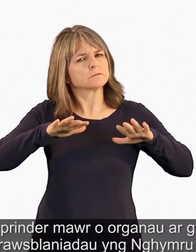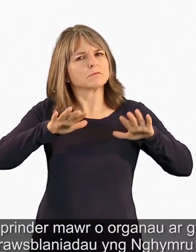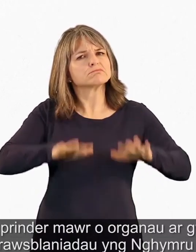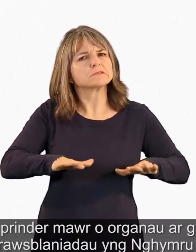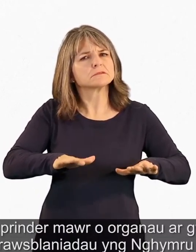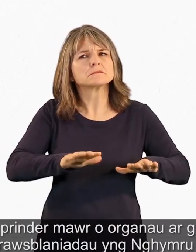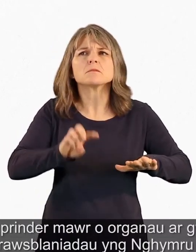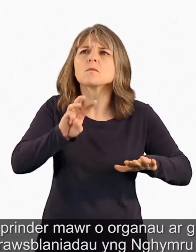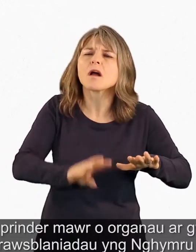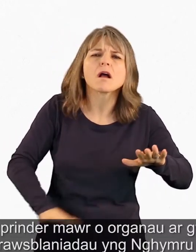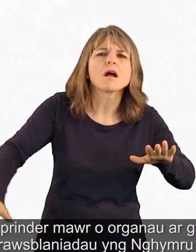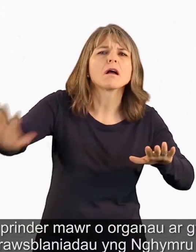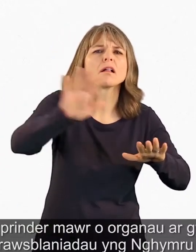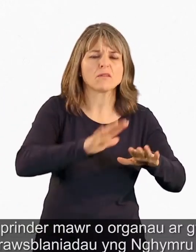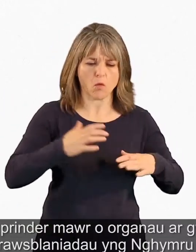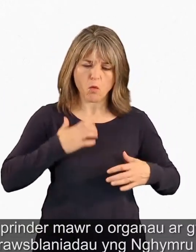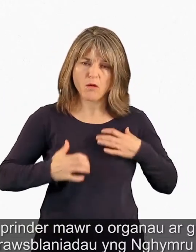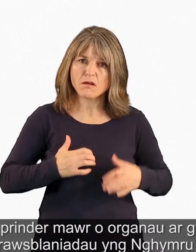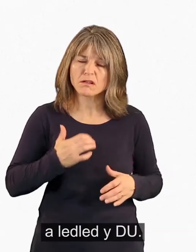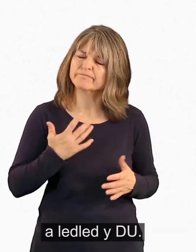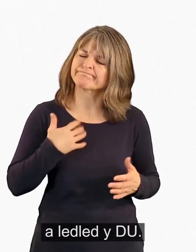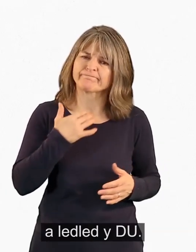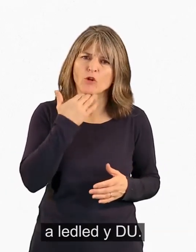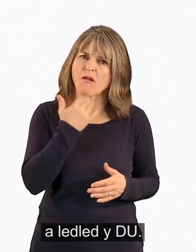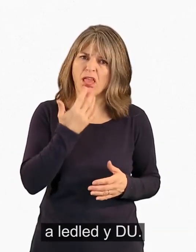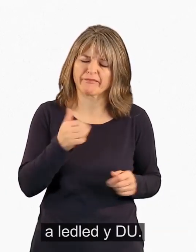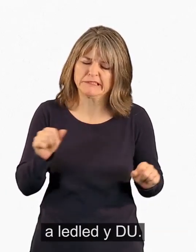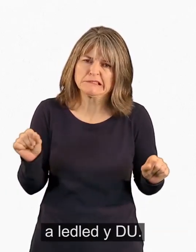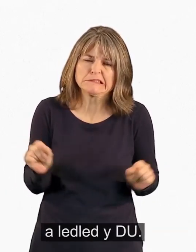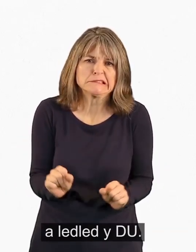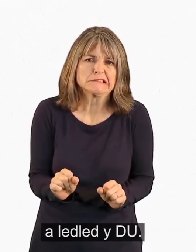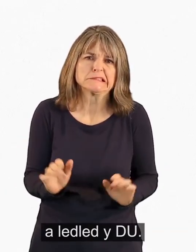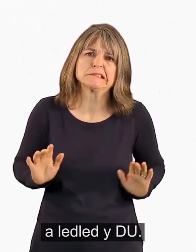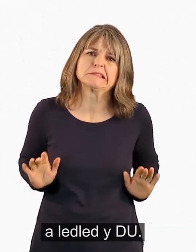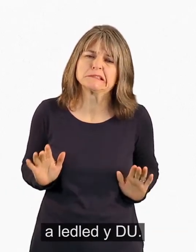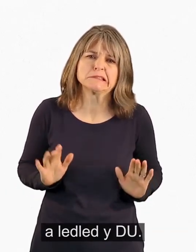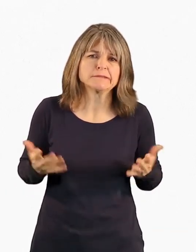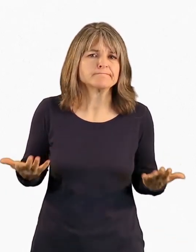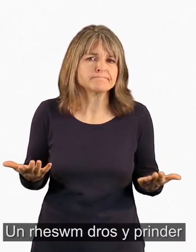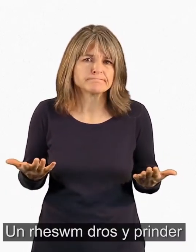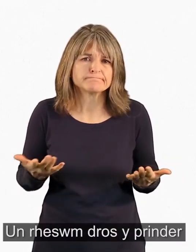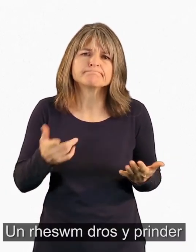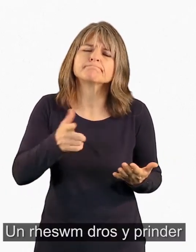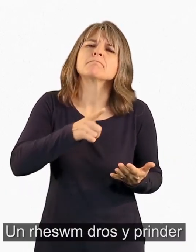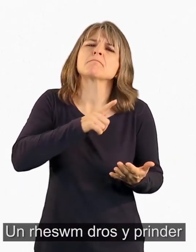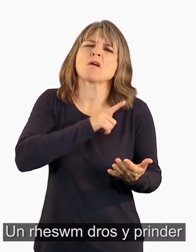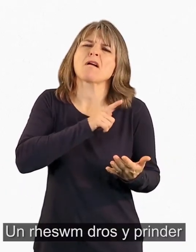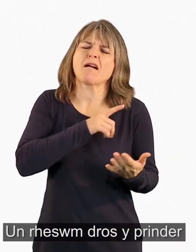o organau ar gyfer trawsblaniadau yng Nghymru a ledled y deyrnas unedig. Un rheswm dros y prinder